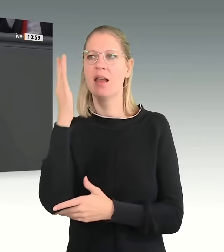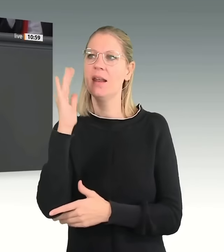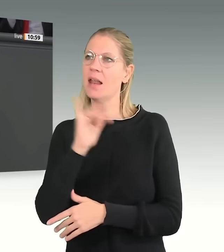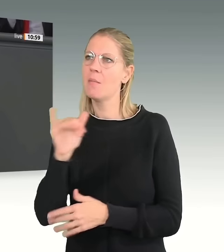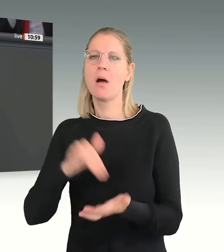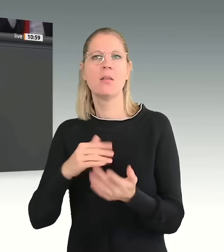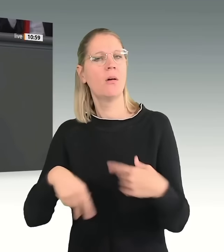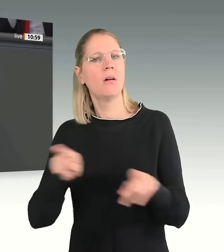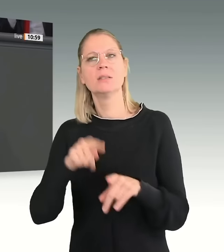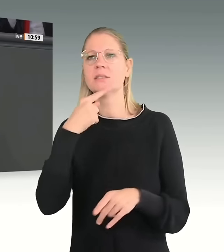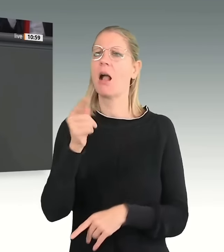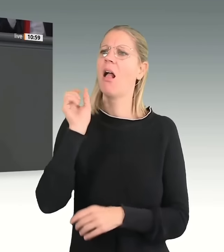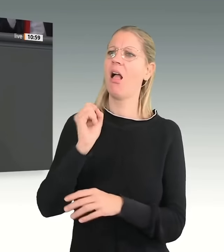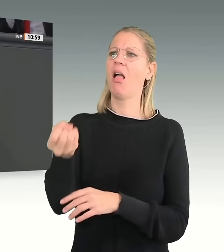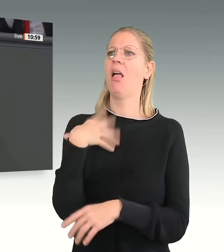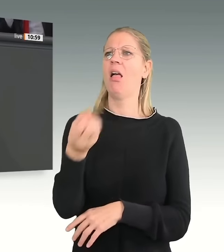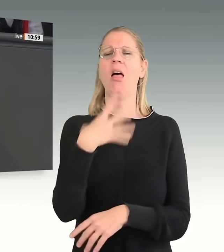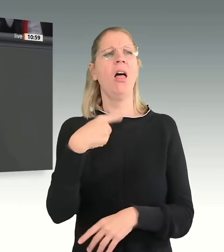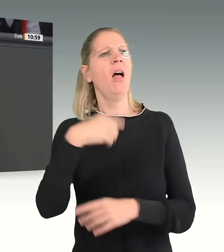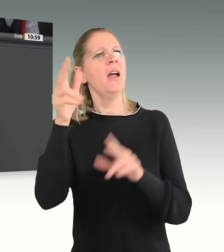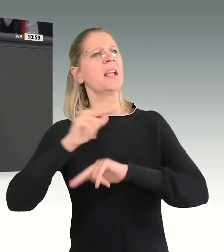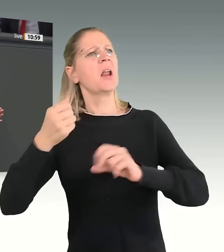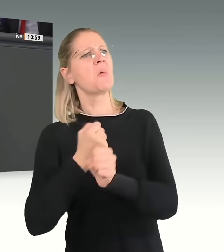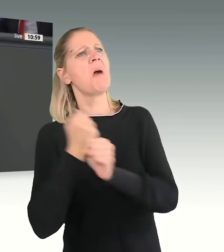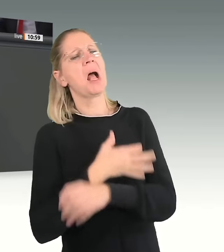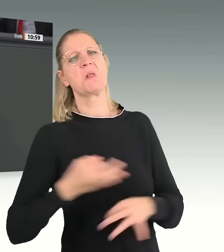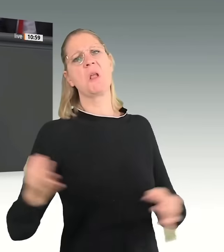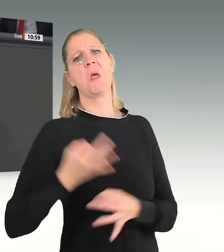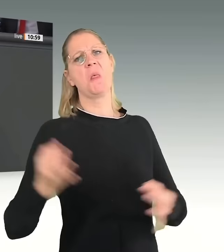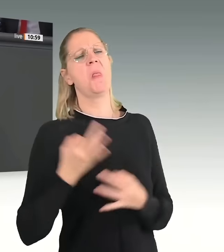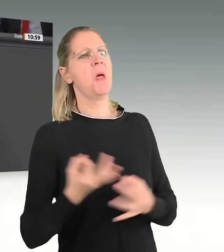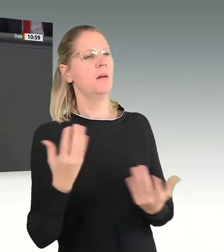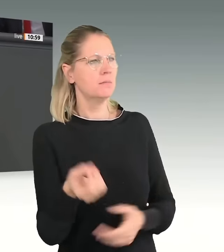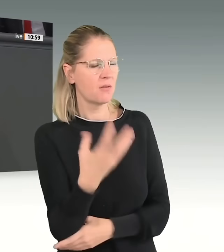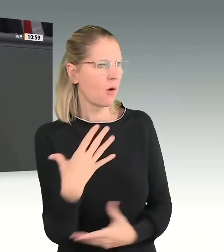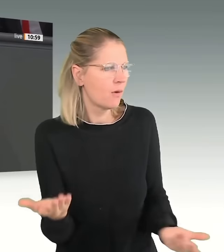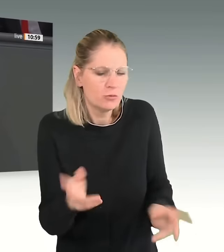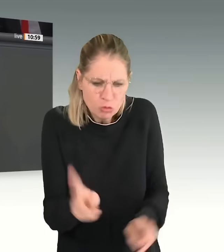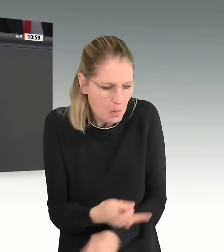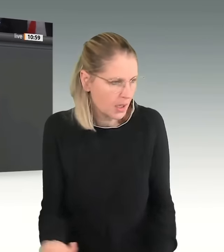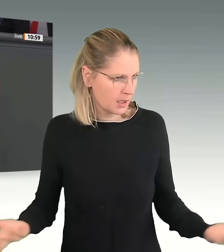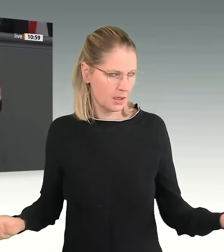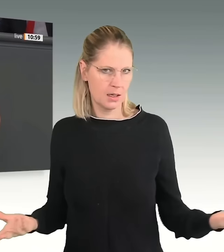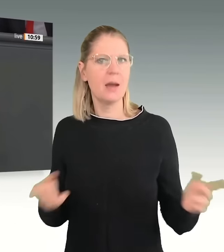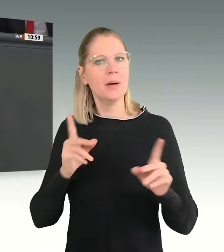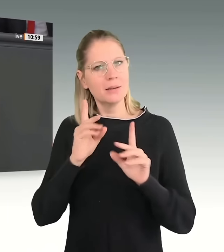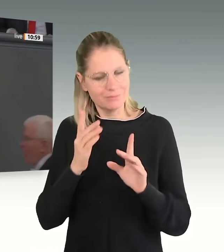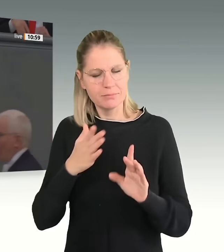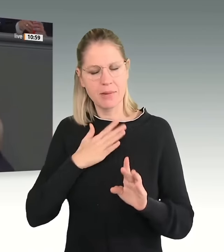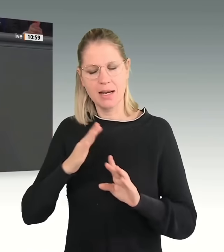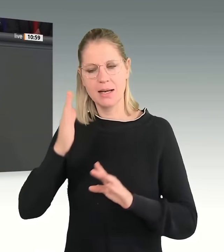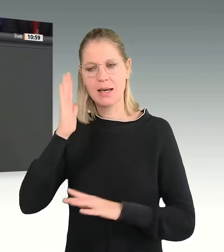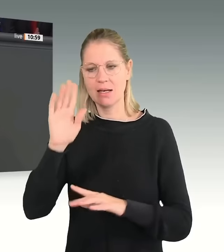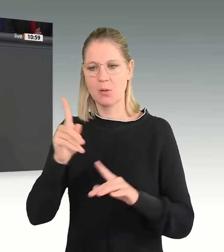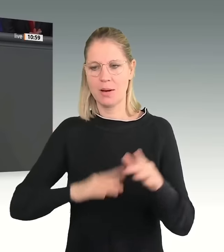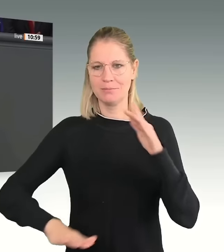Regierung vorgeworfen, Sie würden das alles ignorieren. Das ist mitnichten der Fall. Trotzdem möchte ich in meiner Rede eigentlich noch mal einen Schritt zurückgehen und